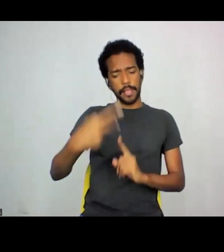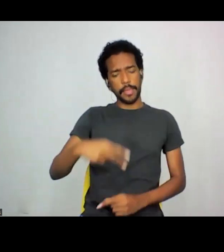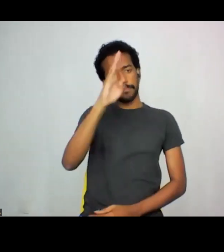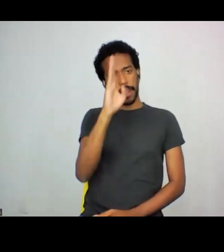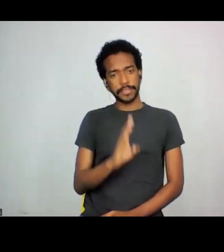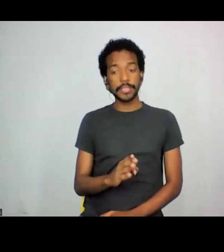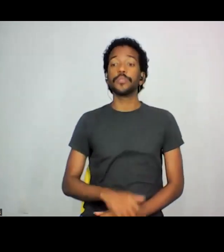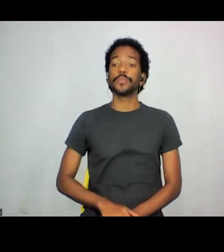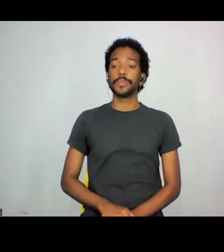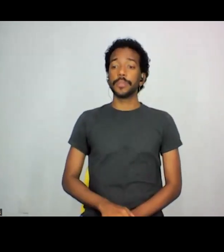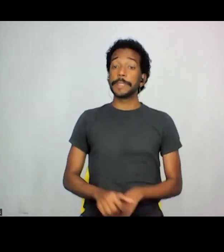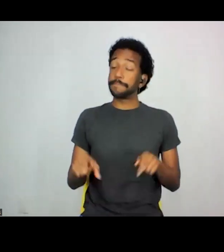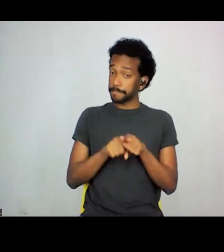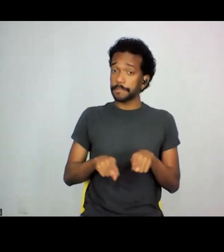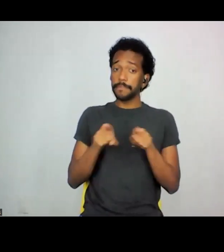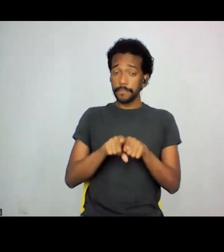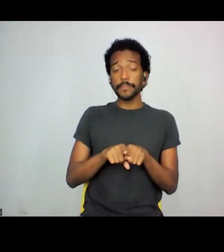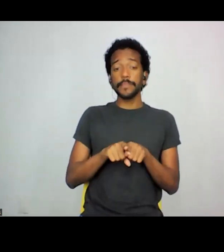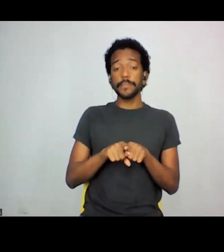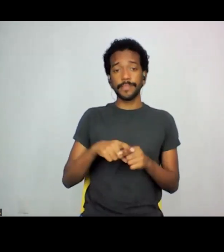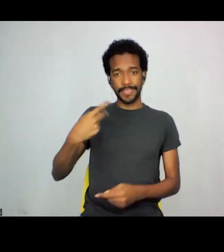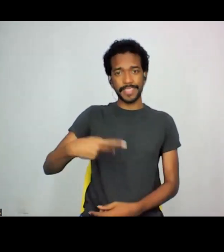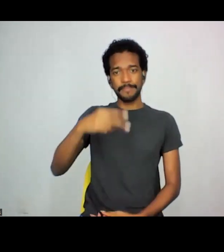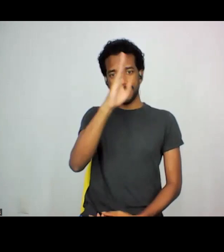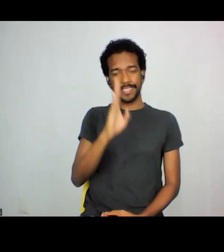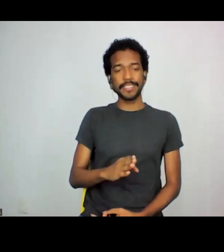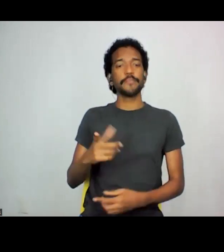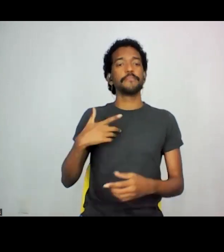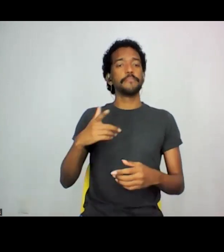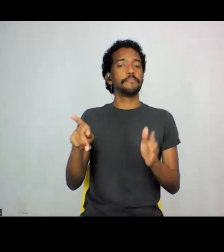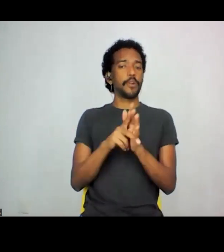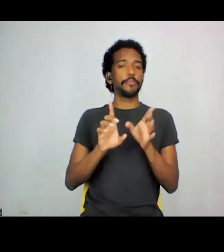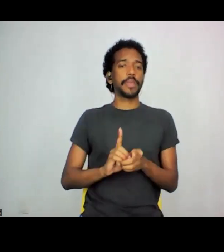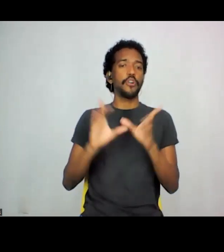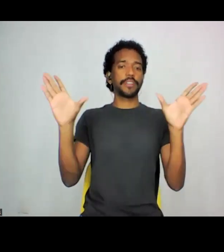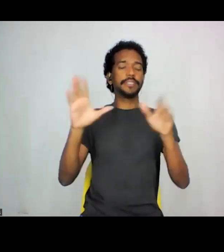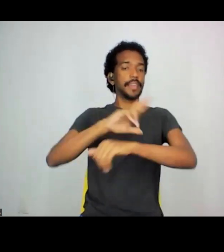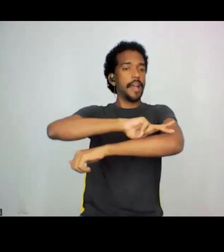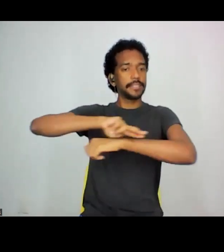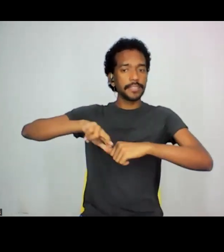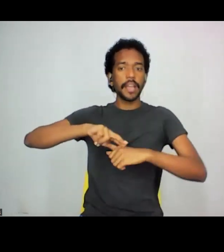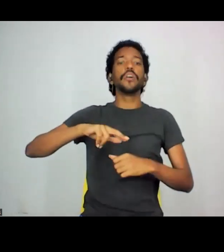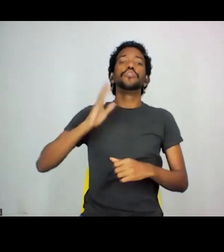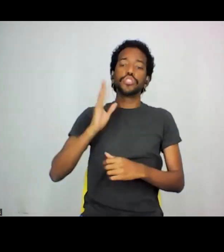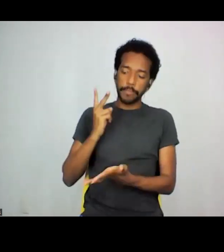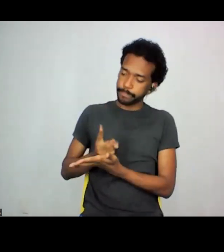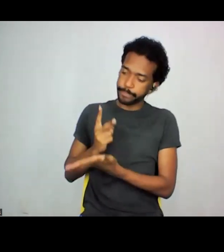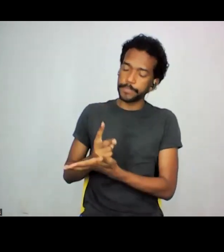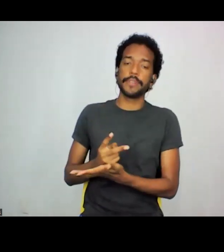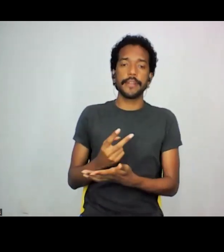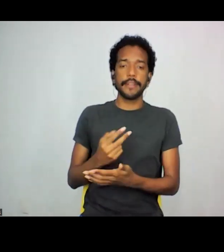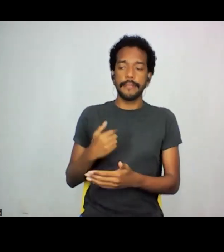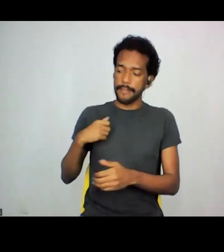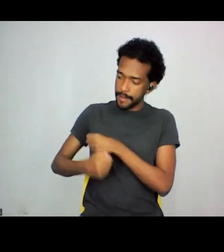também nessa narrativa de democracia racial que se estabeleceu nos últimos anos e que a gente vem